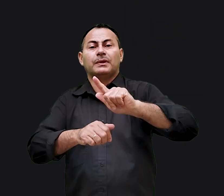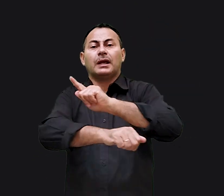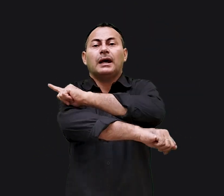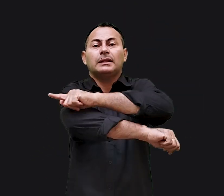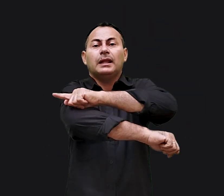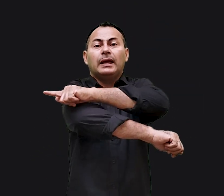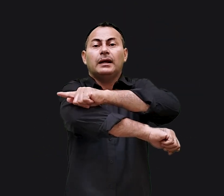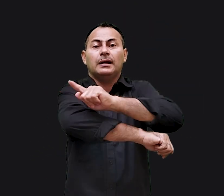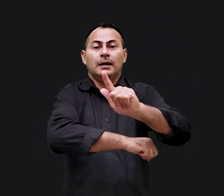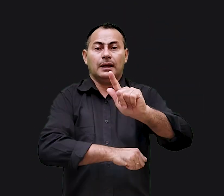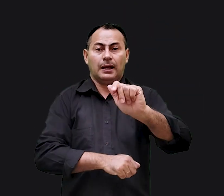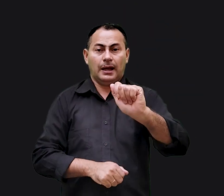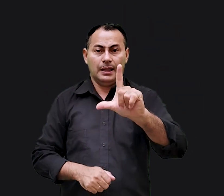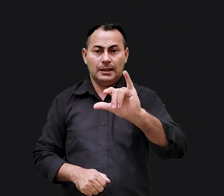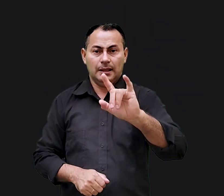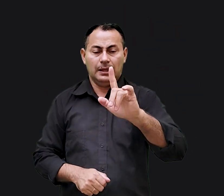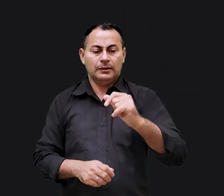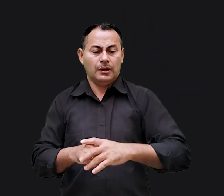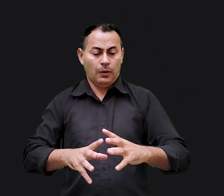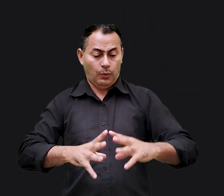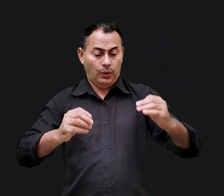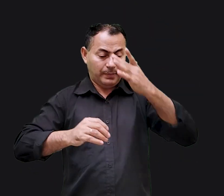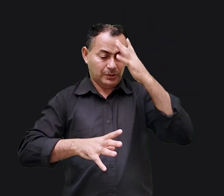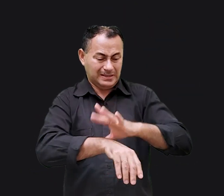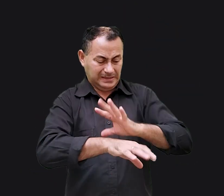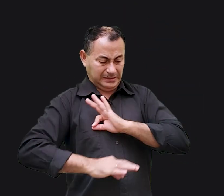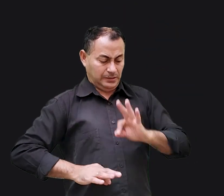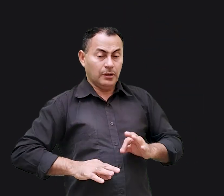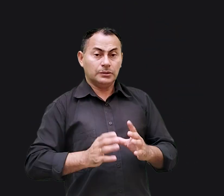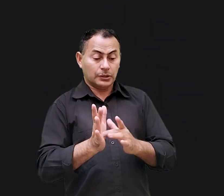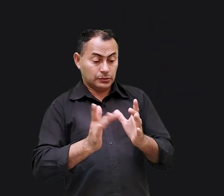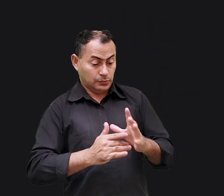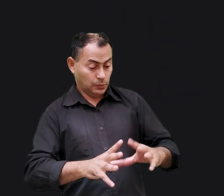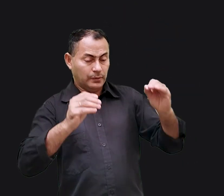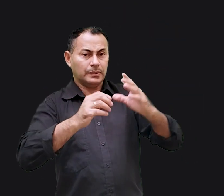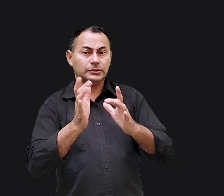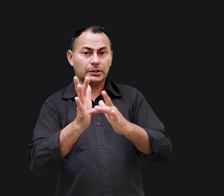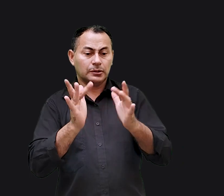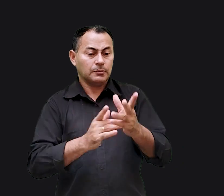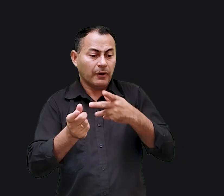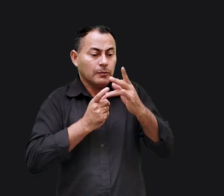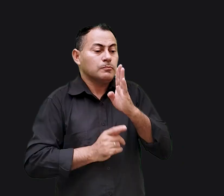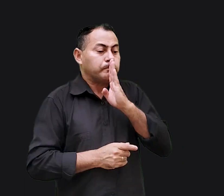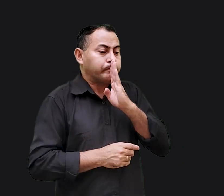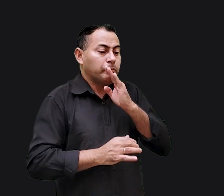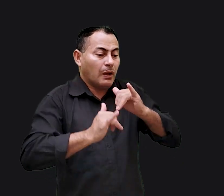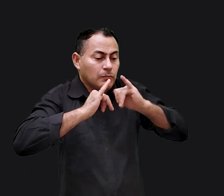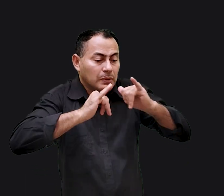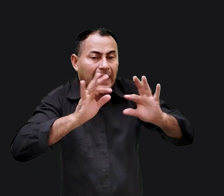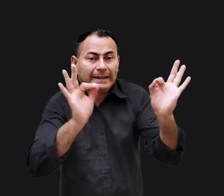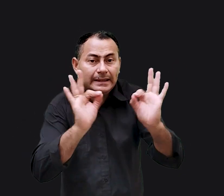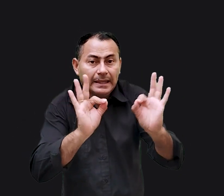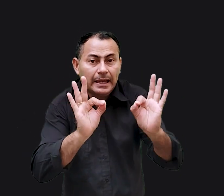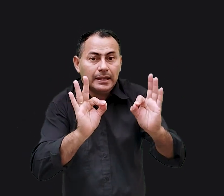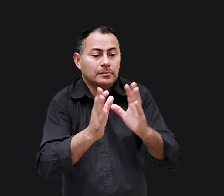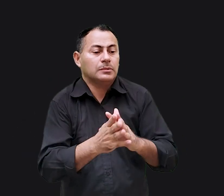norte, a Galileia. A cura desse leproso chamou muita atenção e Jesus disse ao leproso que não contasse a ninguém